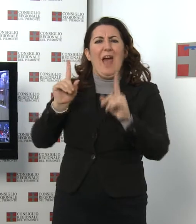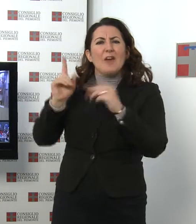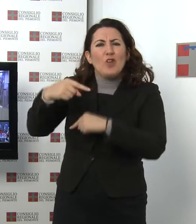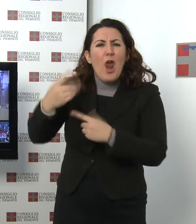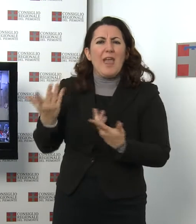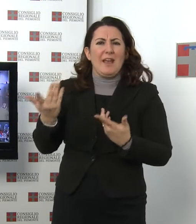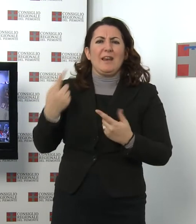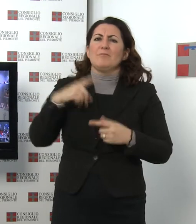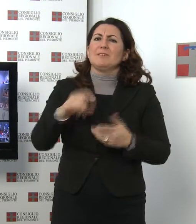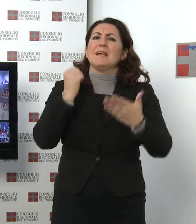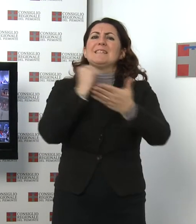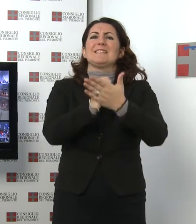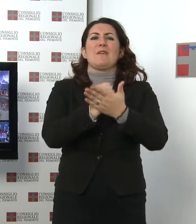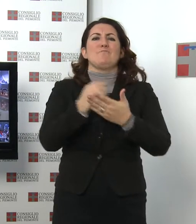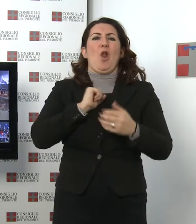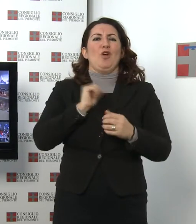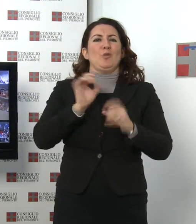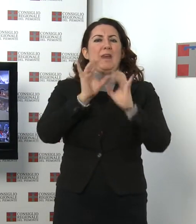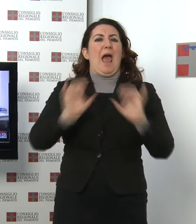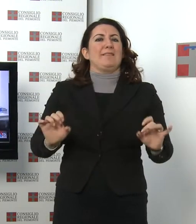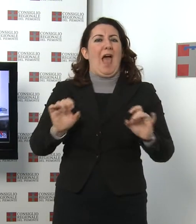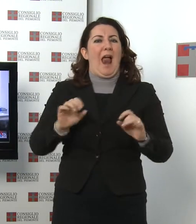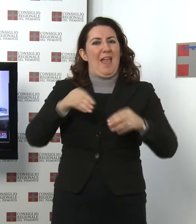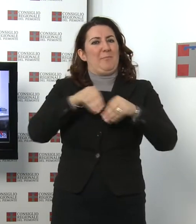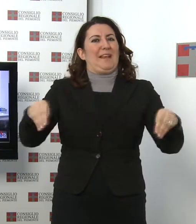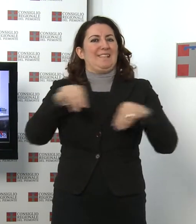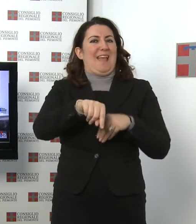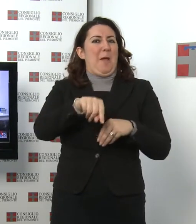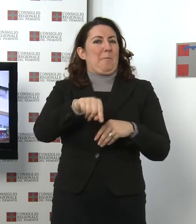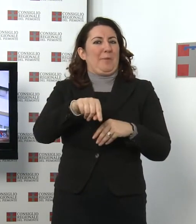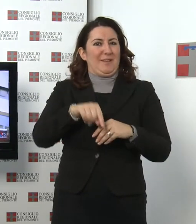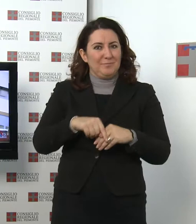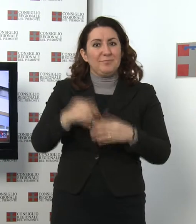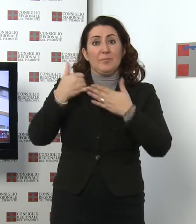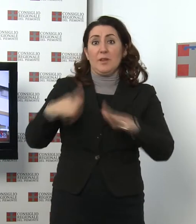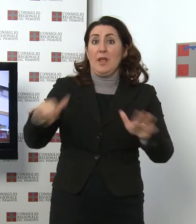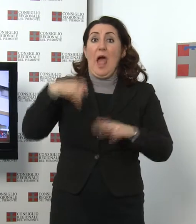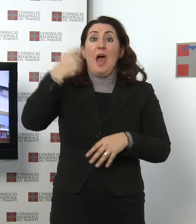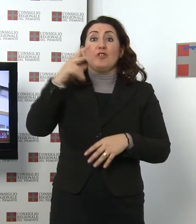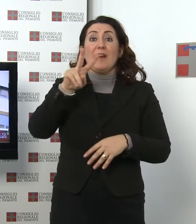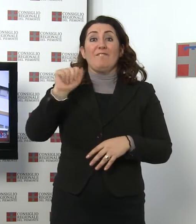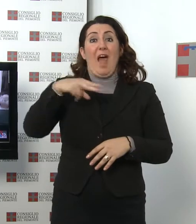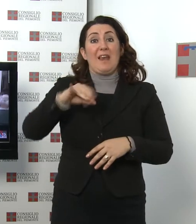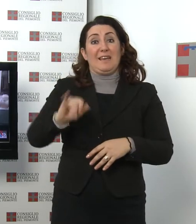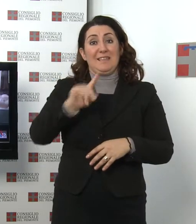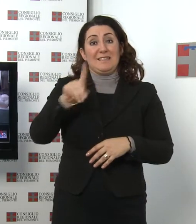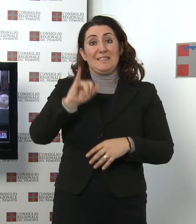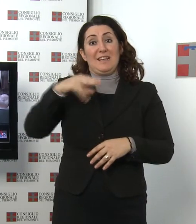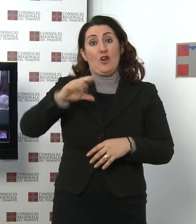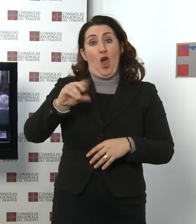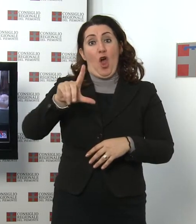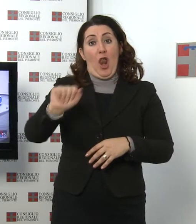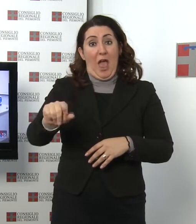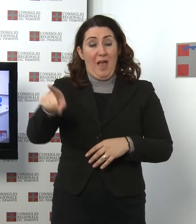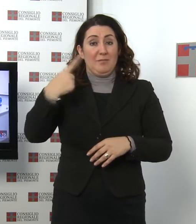tradizionali e coinvolgenti del Natale. Al termine dell'inaugurazione, l'attore Vanni Zinola, della Fondazione Teatro Ragazzi di Torino, ha